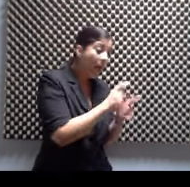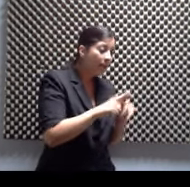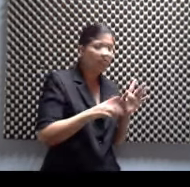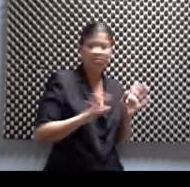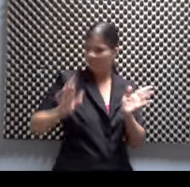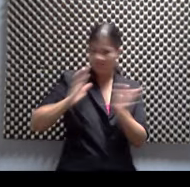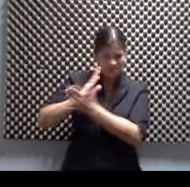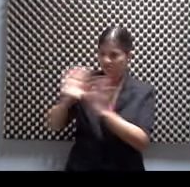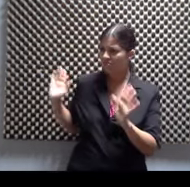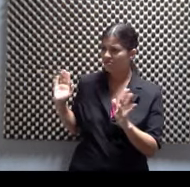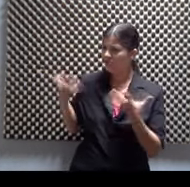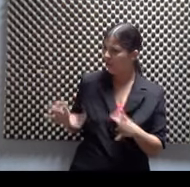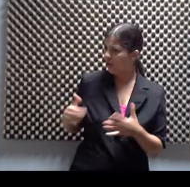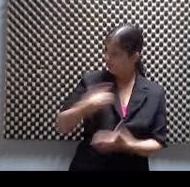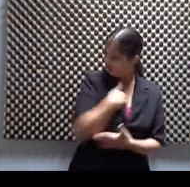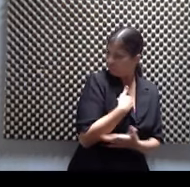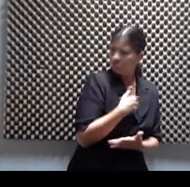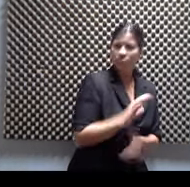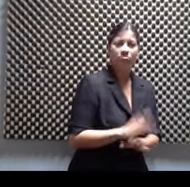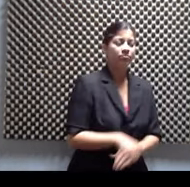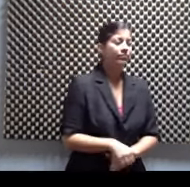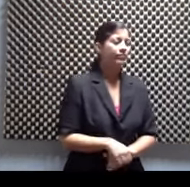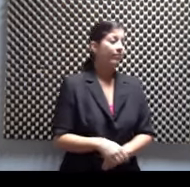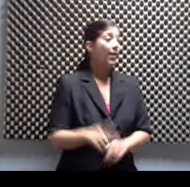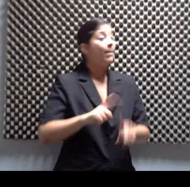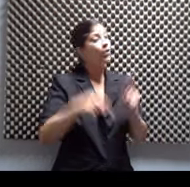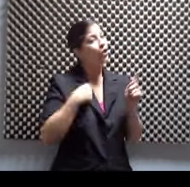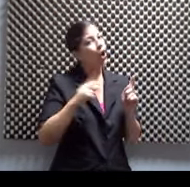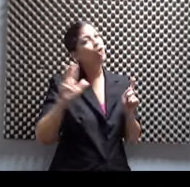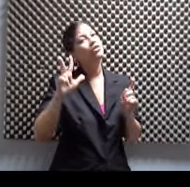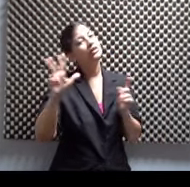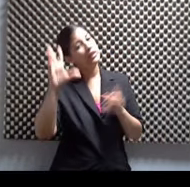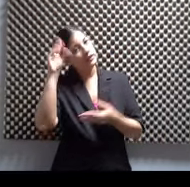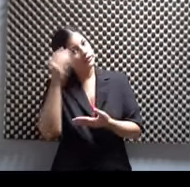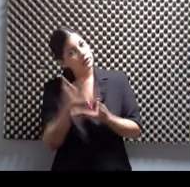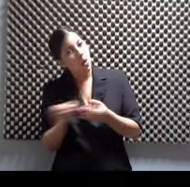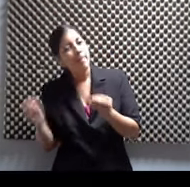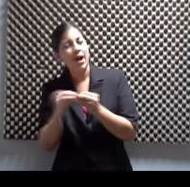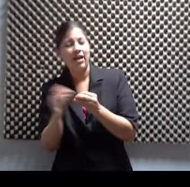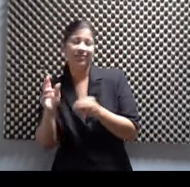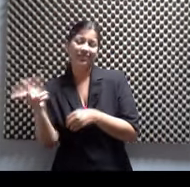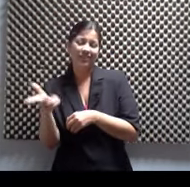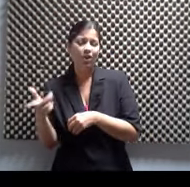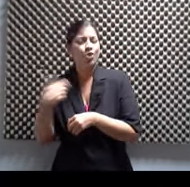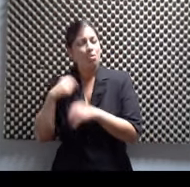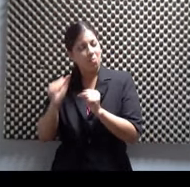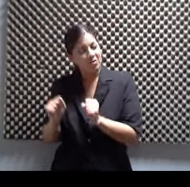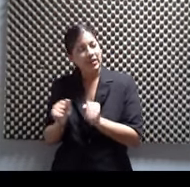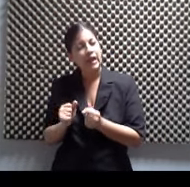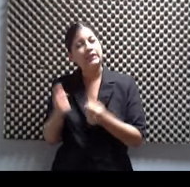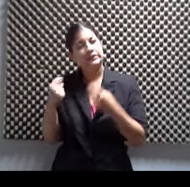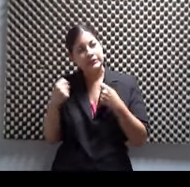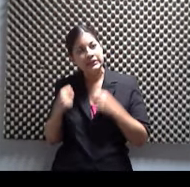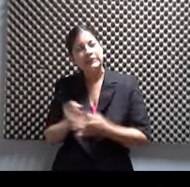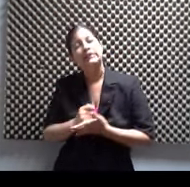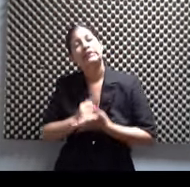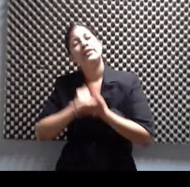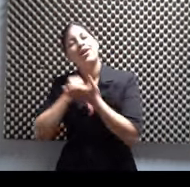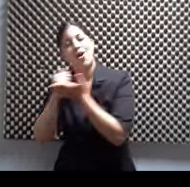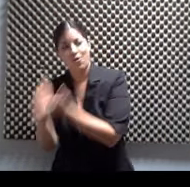tuve tres más, pues entonces con esos tres, pues yo podía, vamos a decir, curarme. Pero